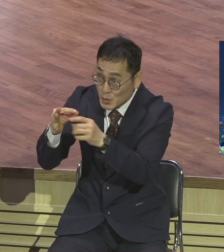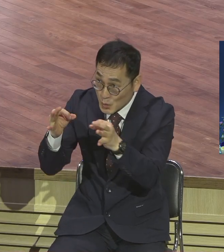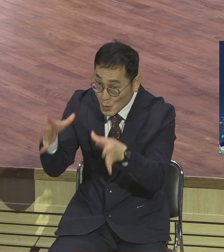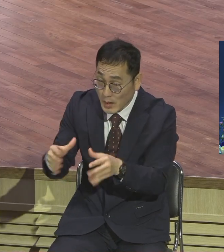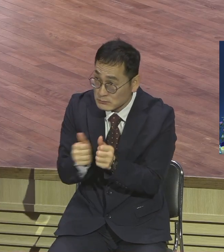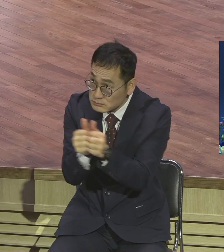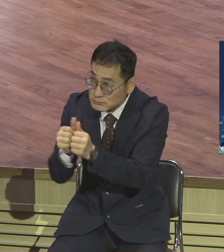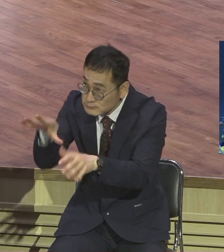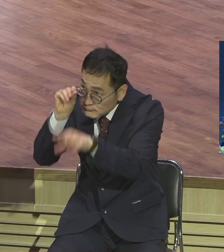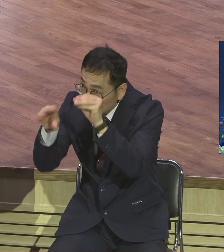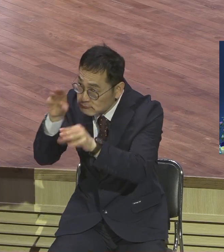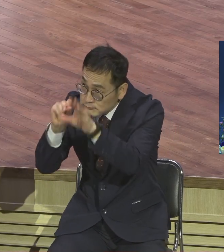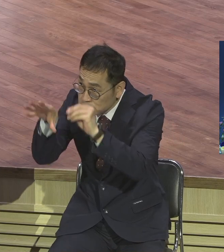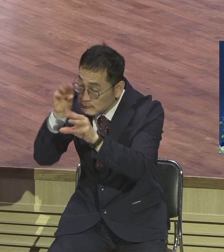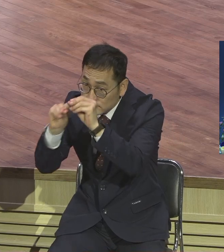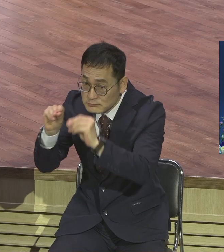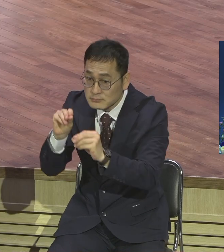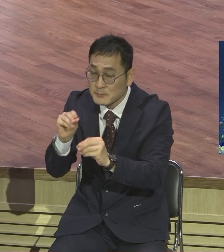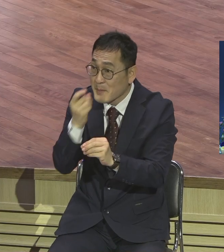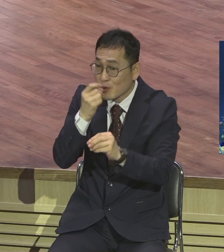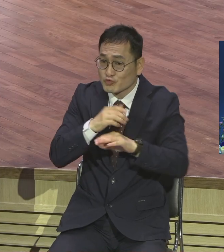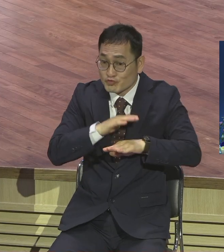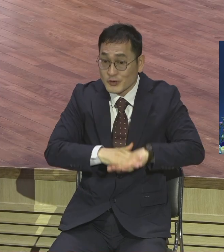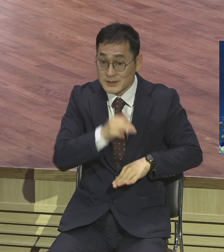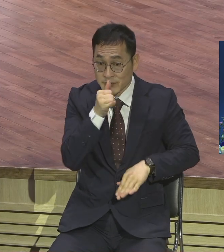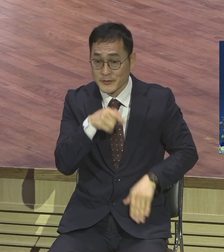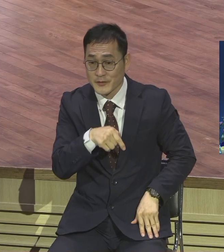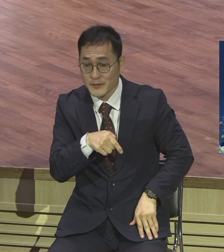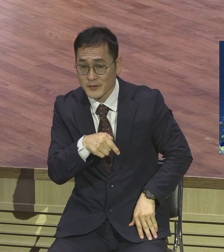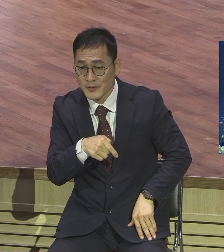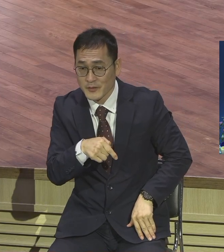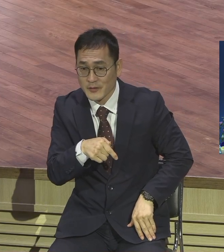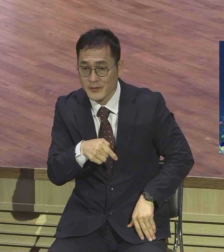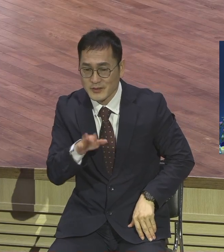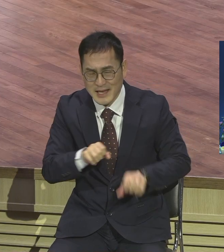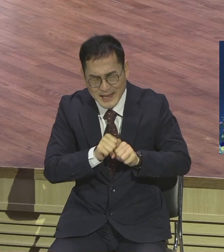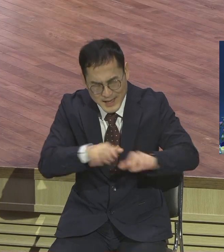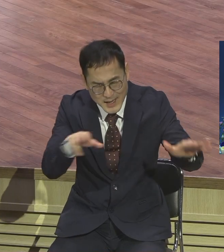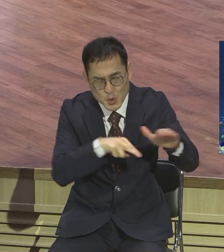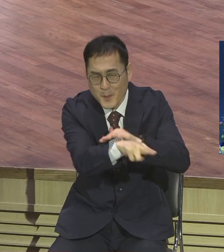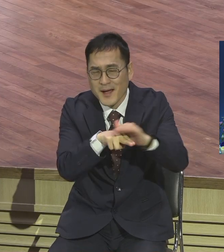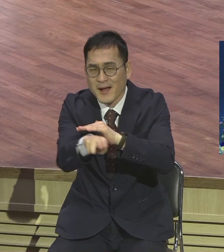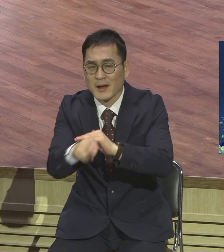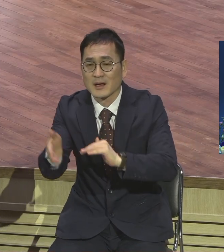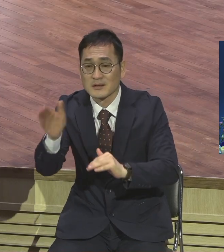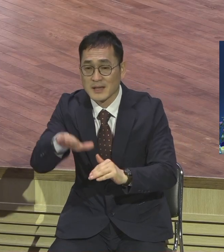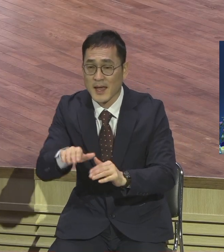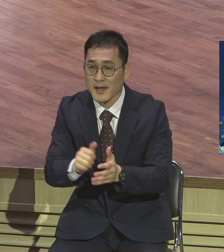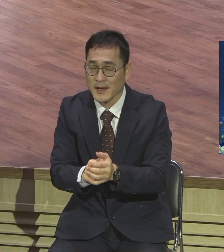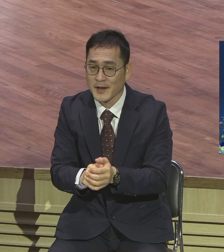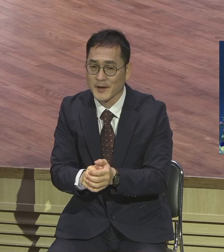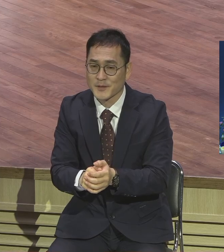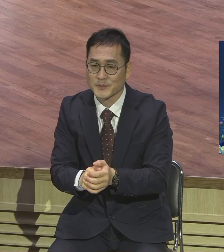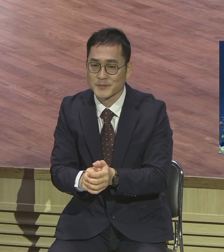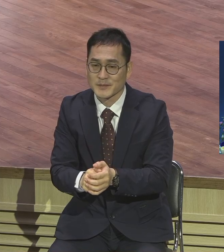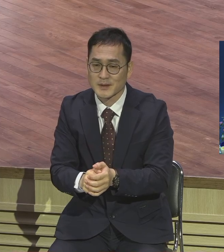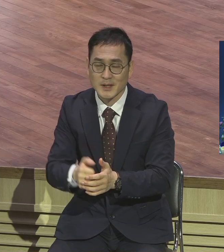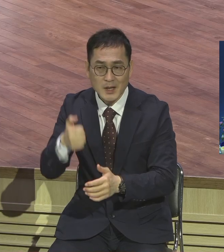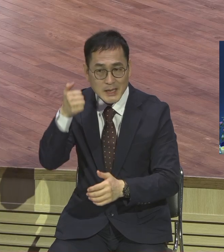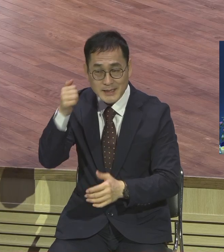오순절 마가다라빵에서 오순절 마가다라빵에서 성령이 임하니까 이 사람들이 변화되기